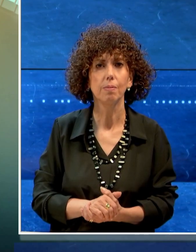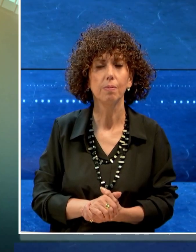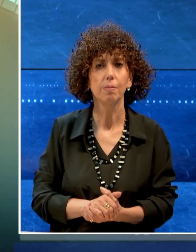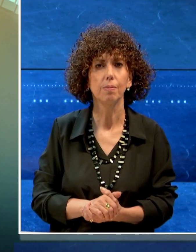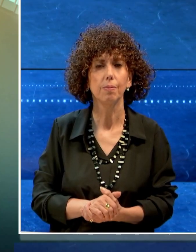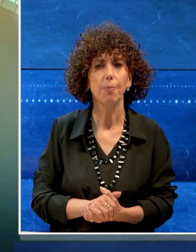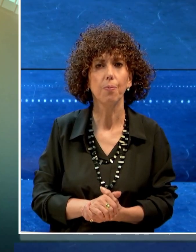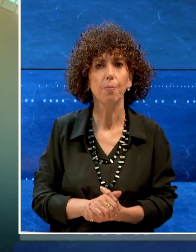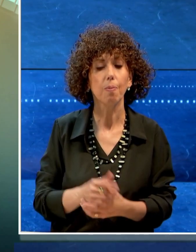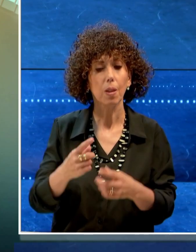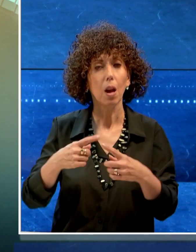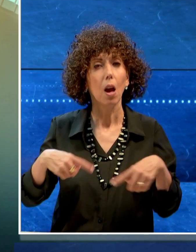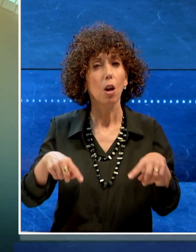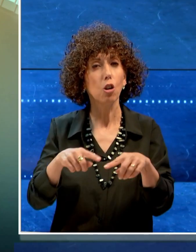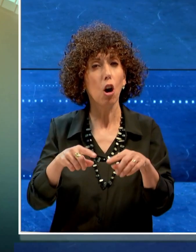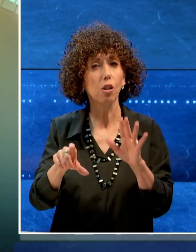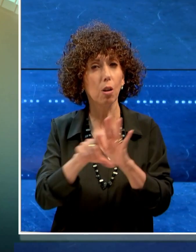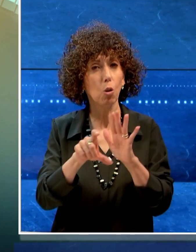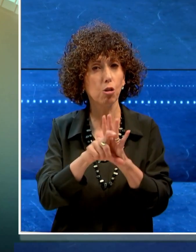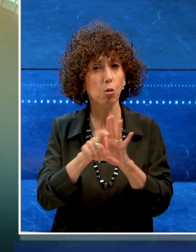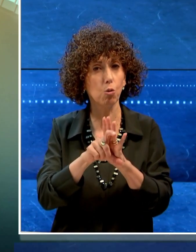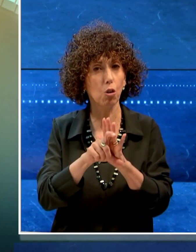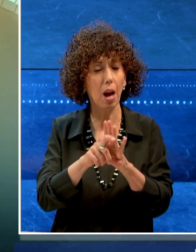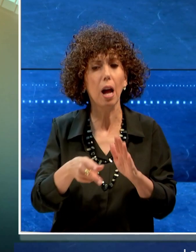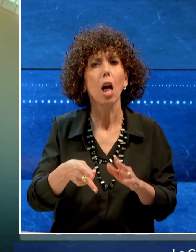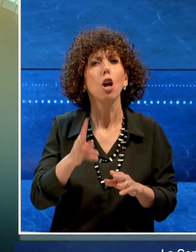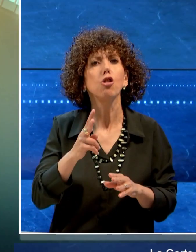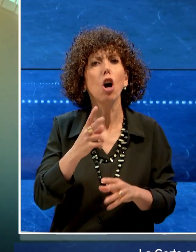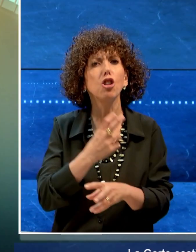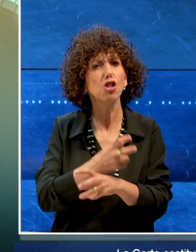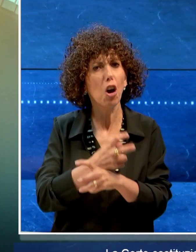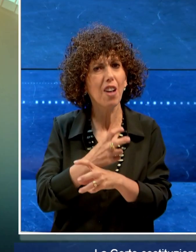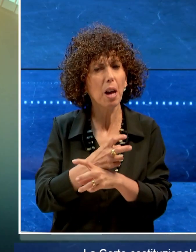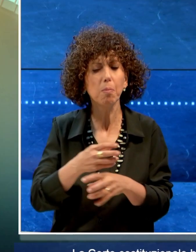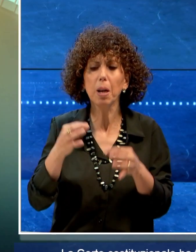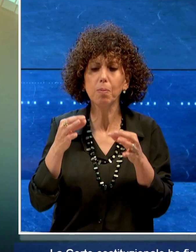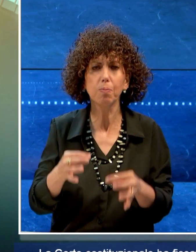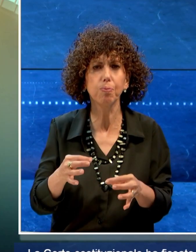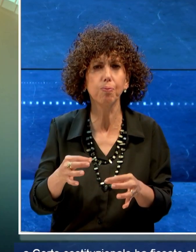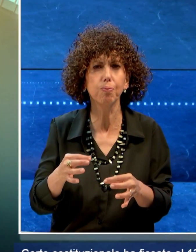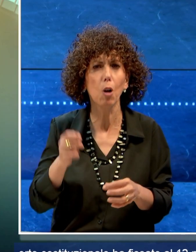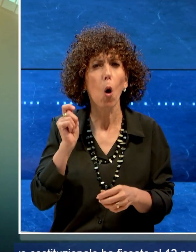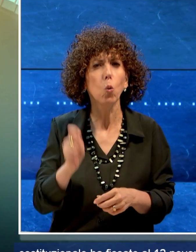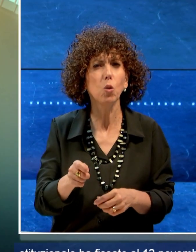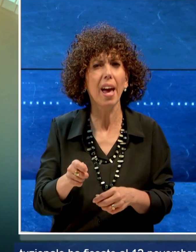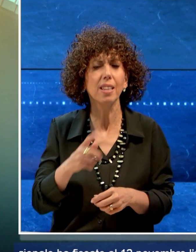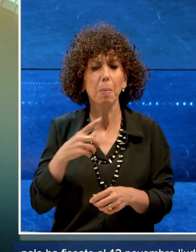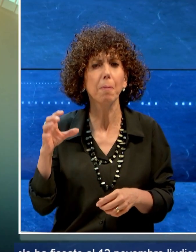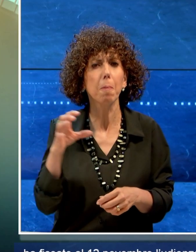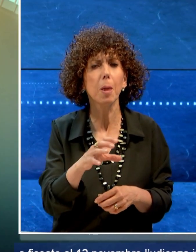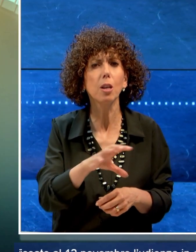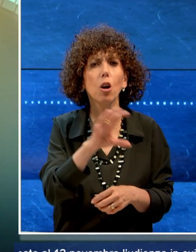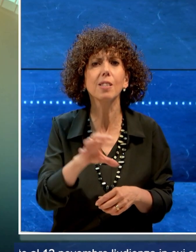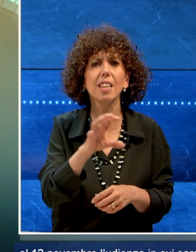La Corte Costituzionale ha fissato al 12 novembre l'udienza in cui saranno discussi i ricorsi delle regioni